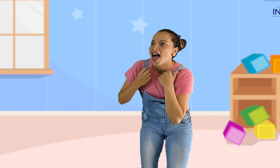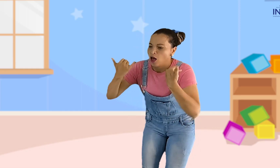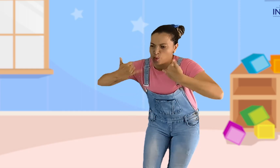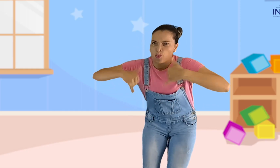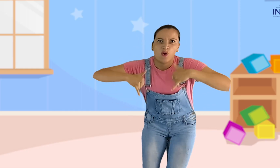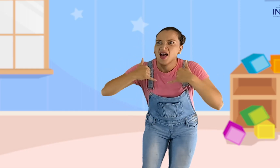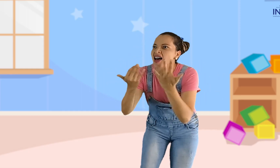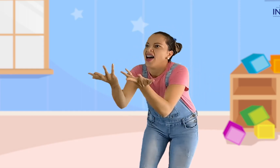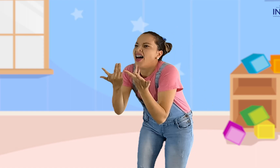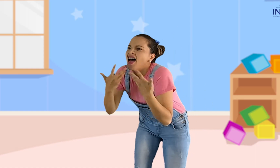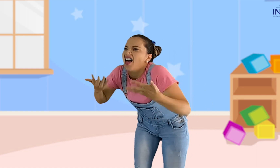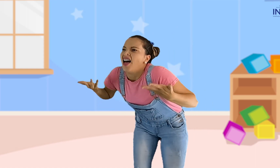Cuéntame, ¿de qué se trata el juego?